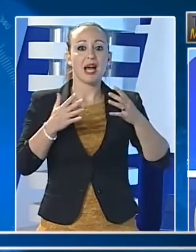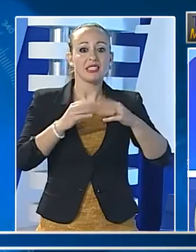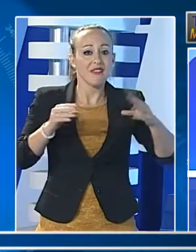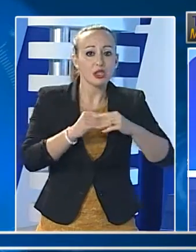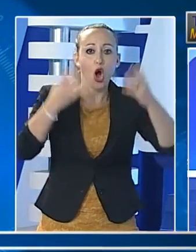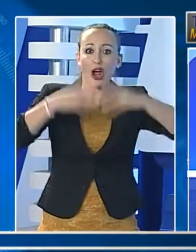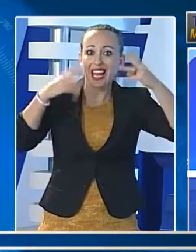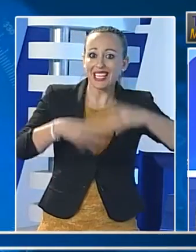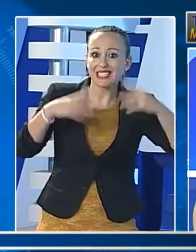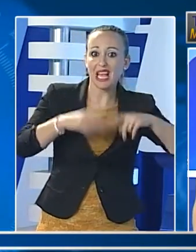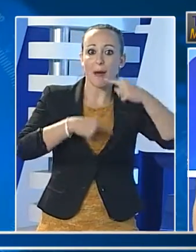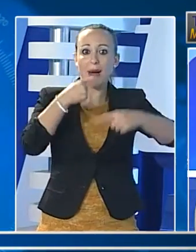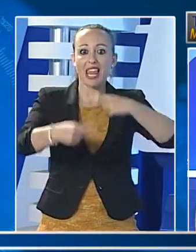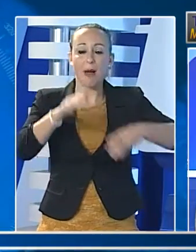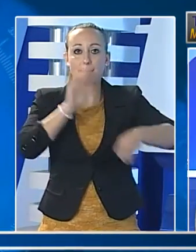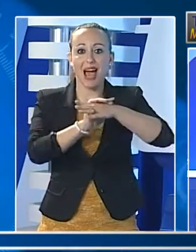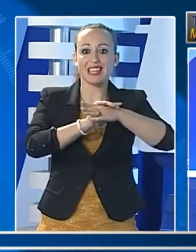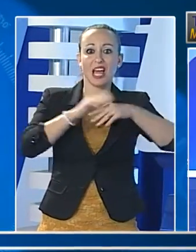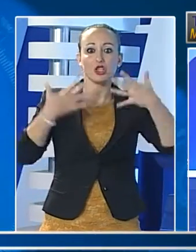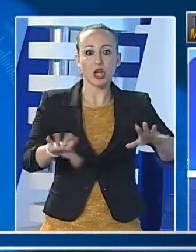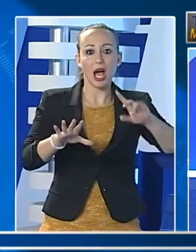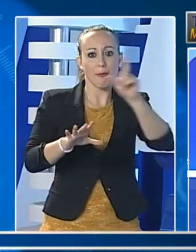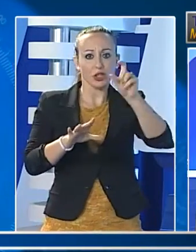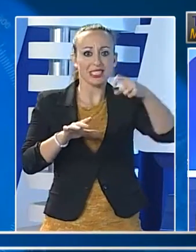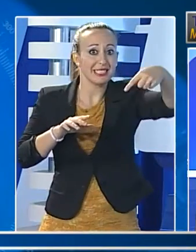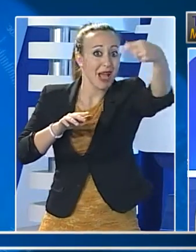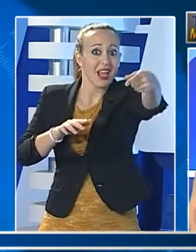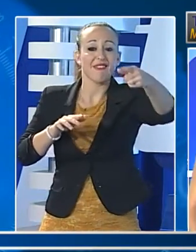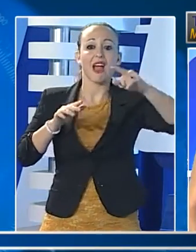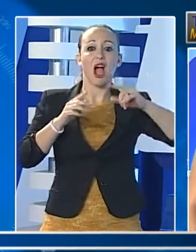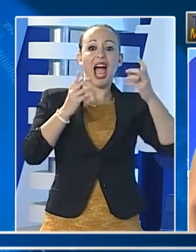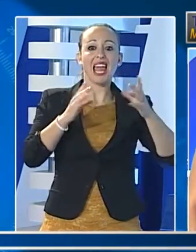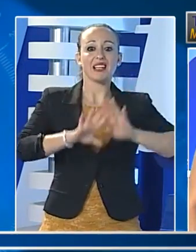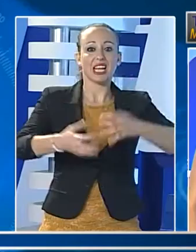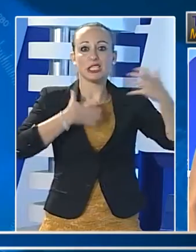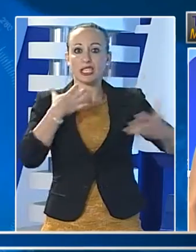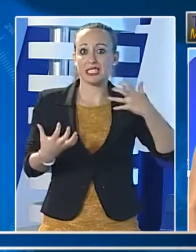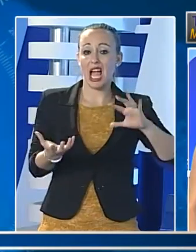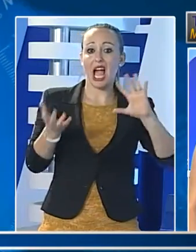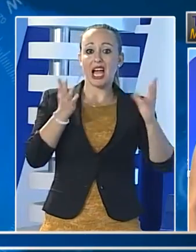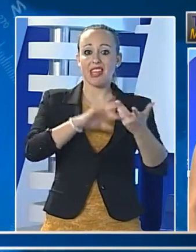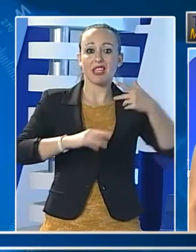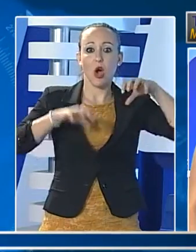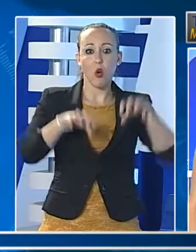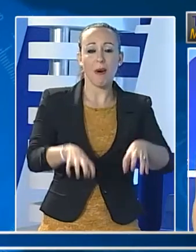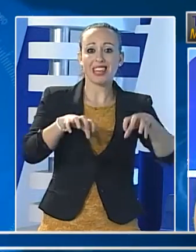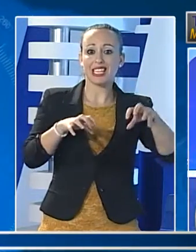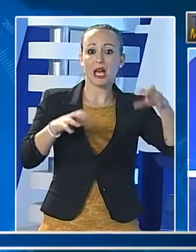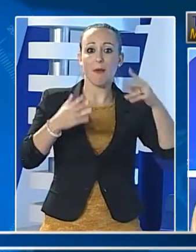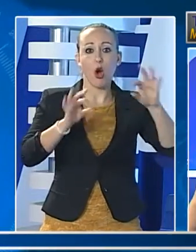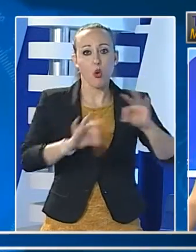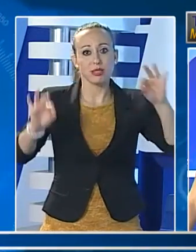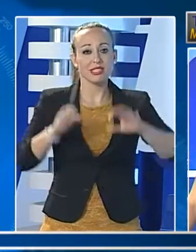e salvato 111 persone, mentre altre 99 erano state raggiunte da una nave irlandese